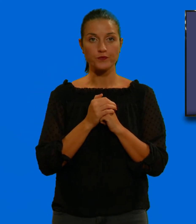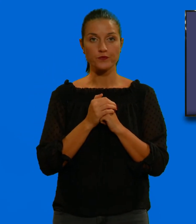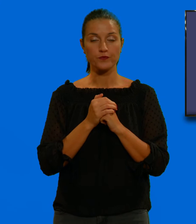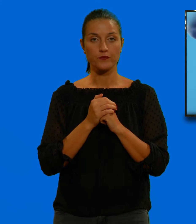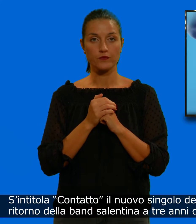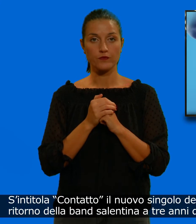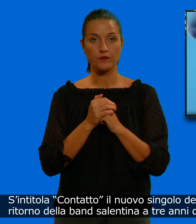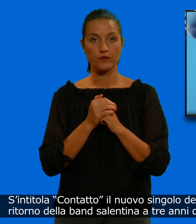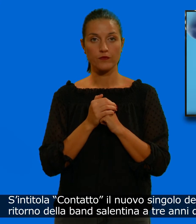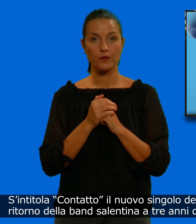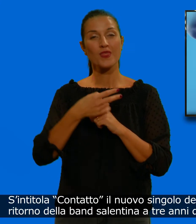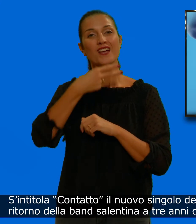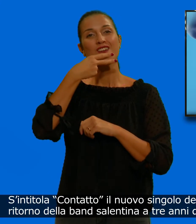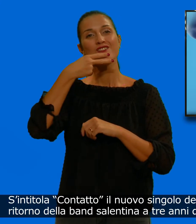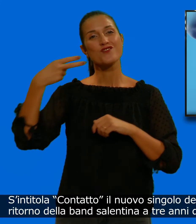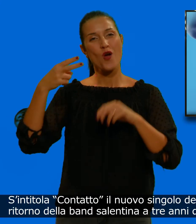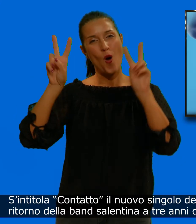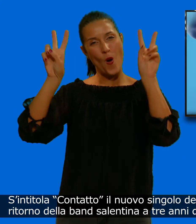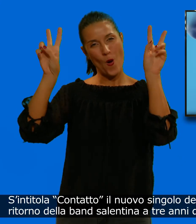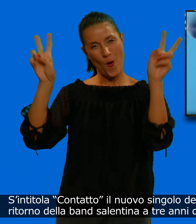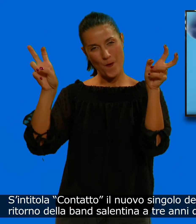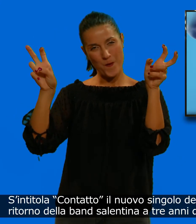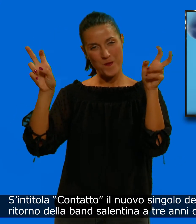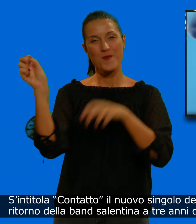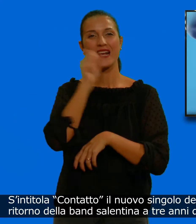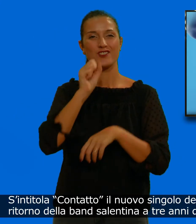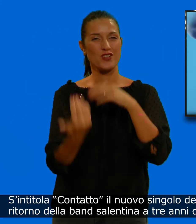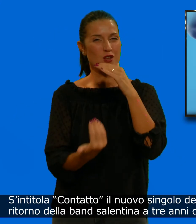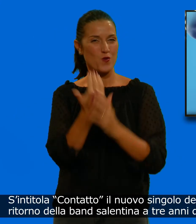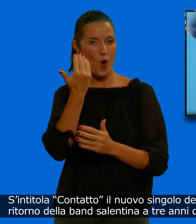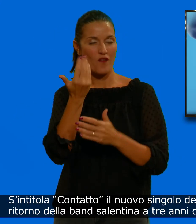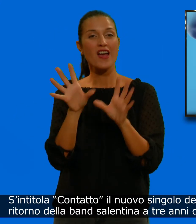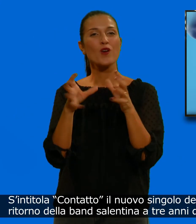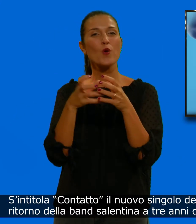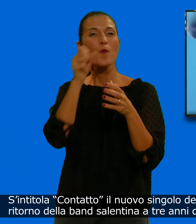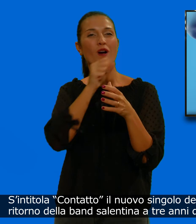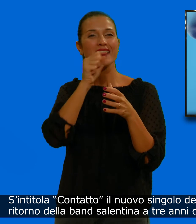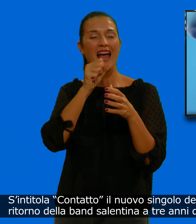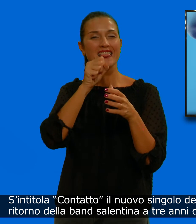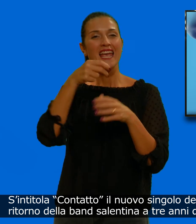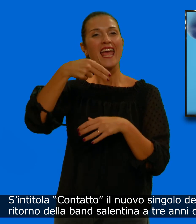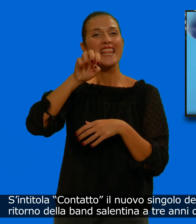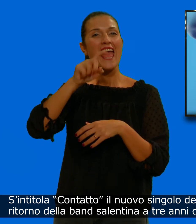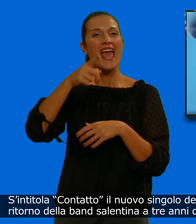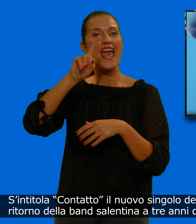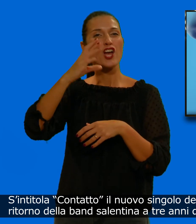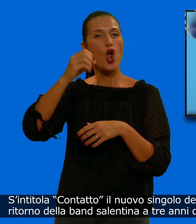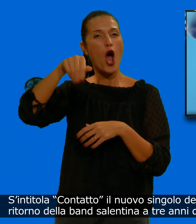Si intitola Contatto il nuovo singolo dei Negramaro che segna il ritorno della band